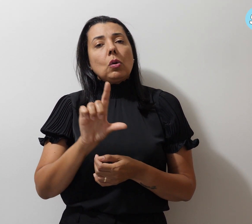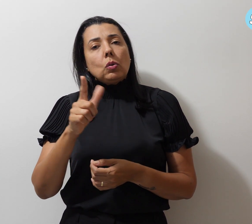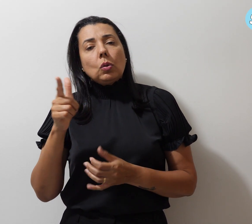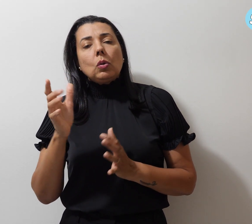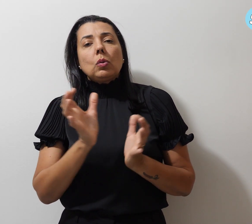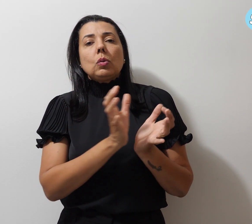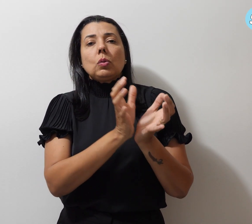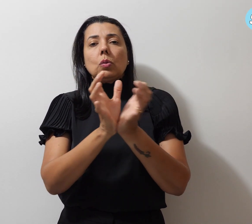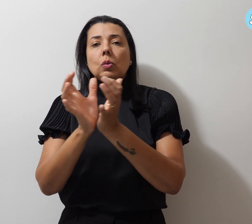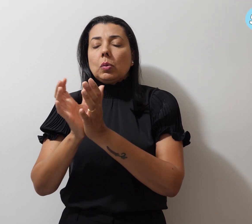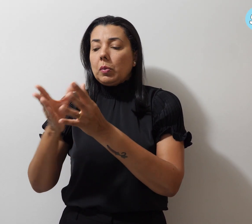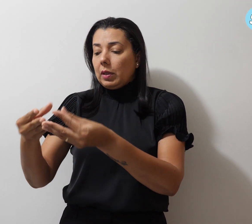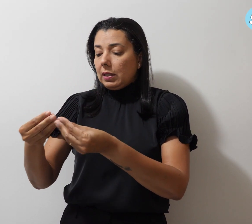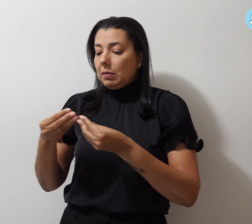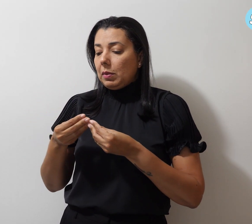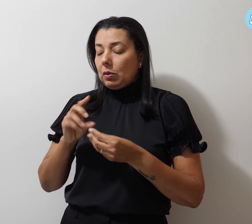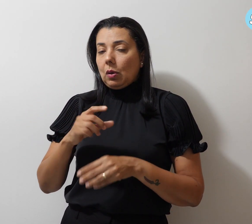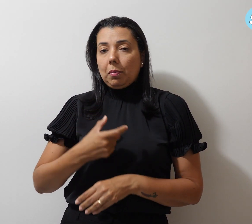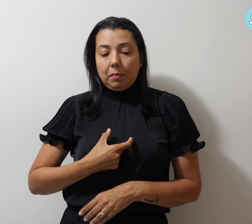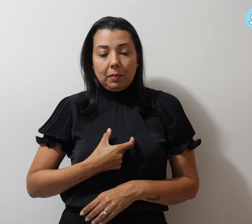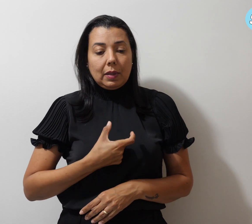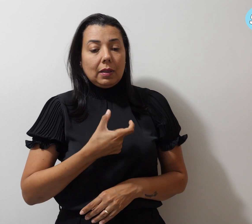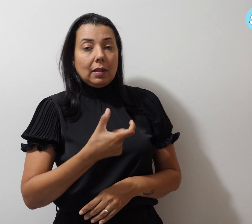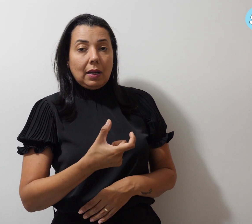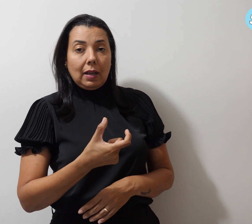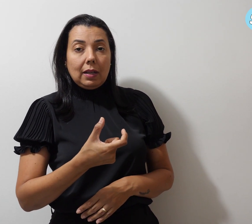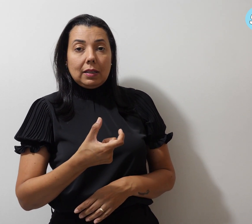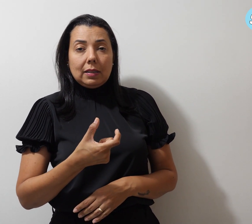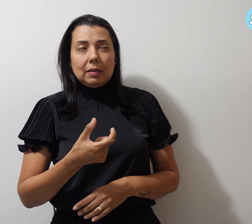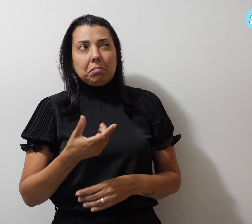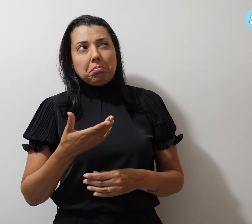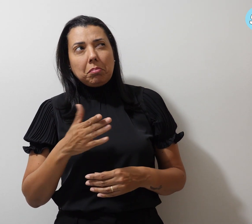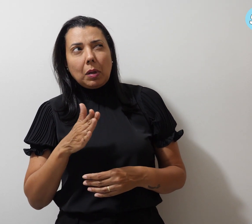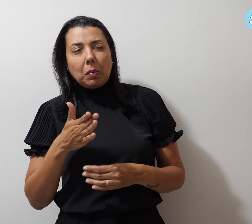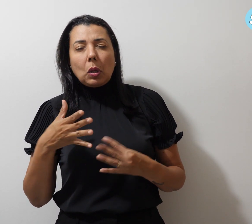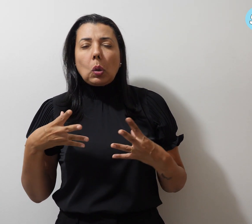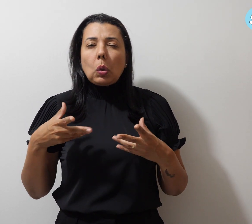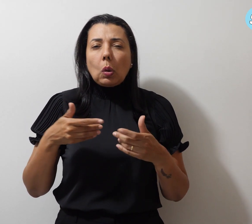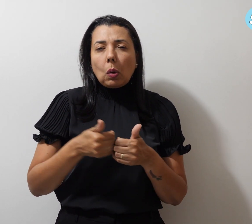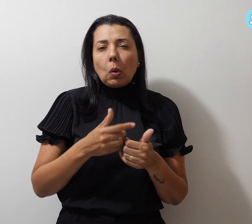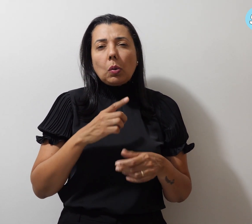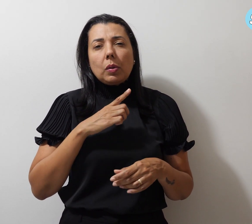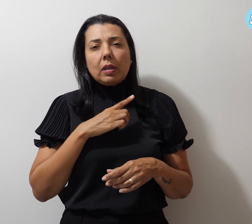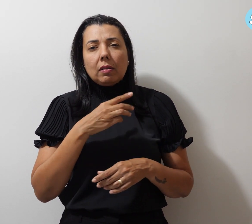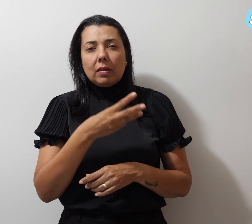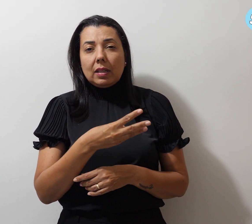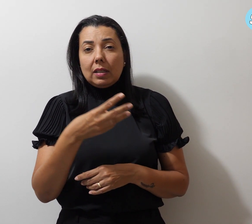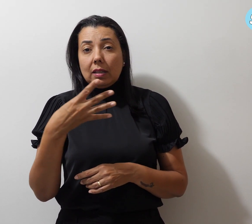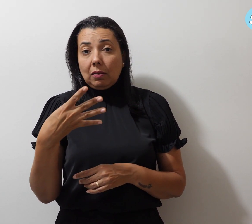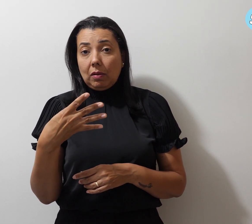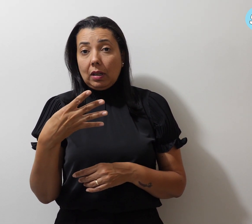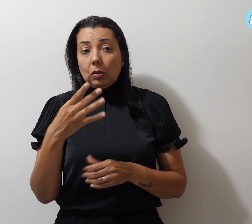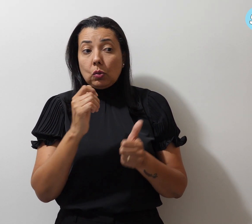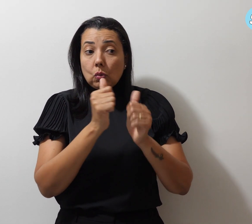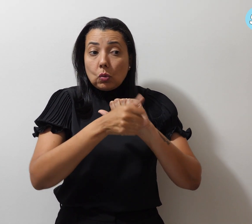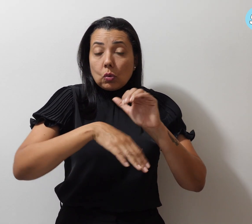receberam medalhas. Ao todo, o torneio teve 34 jogos, entre